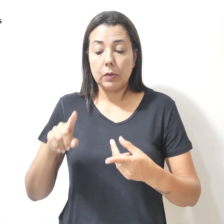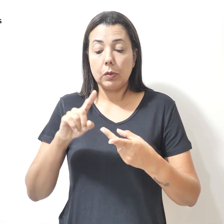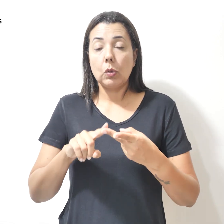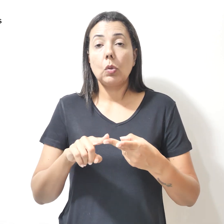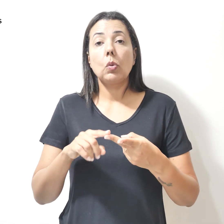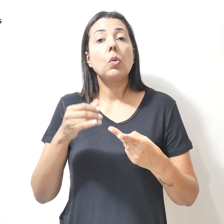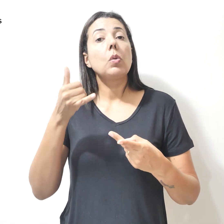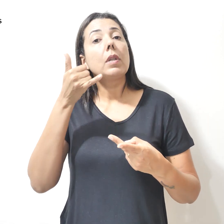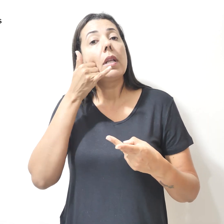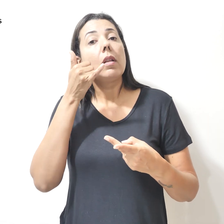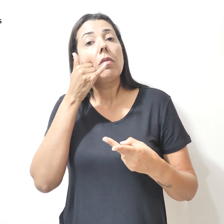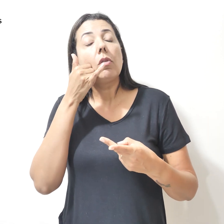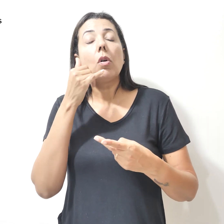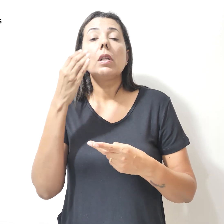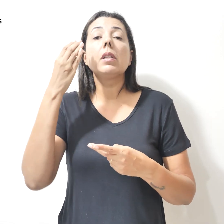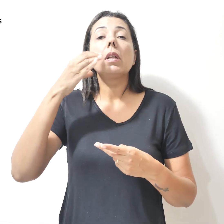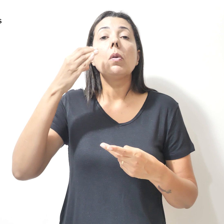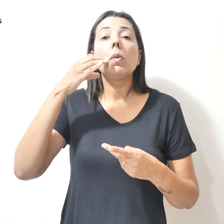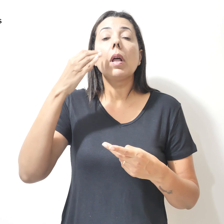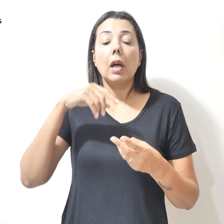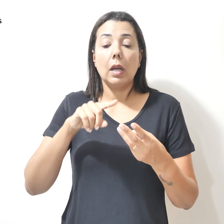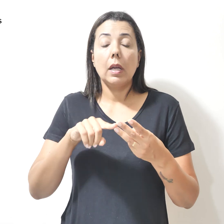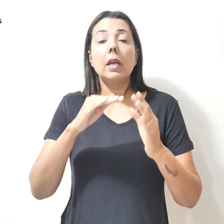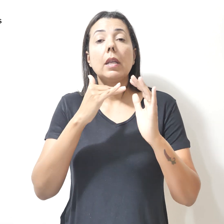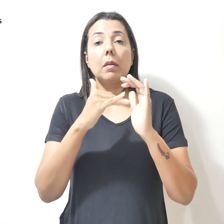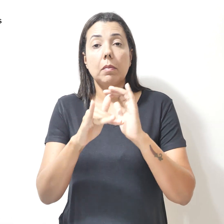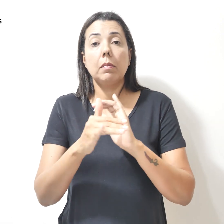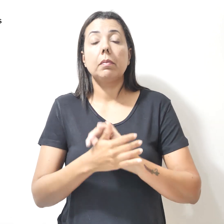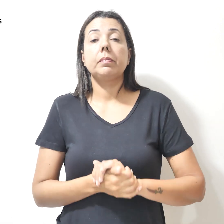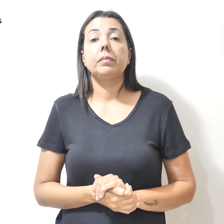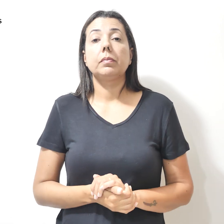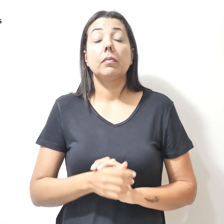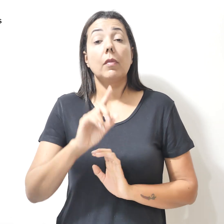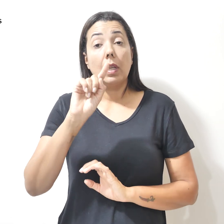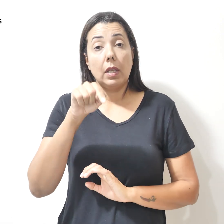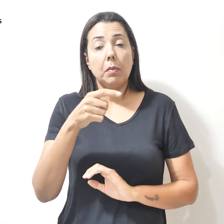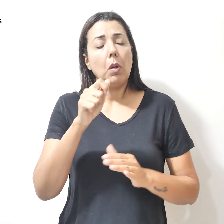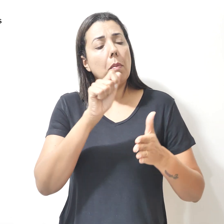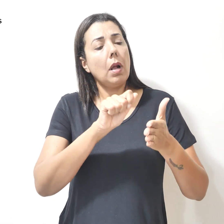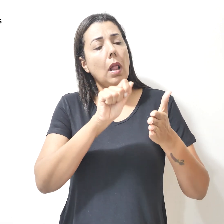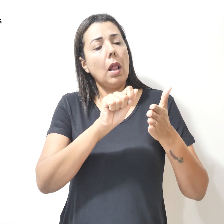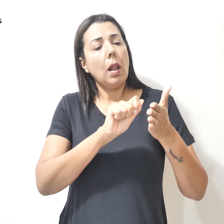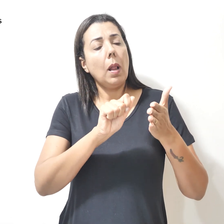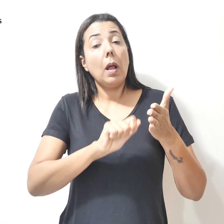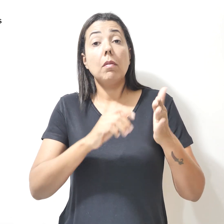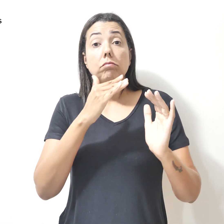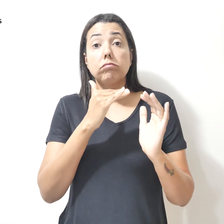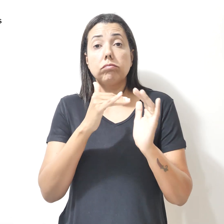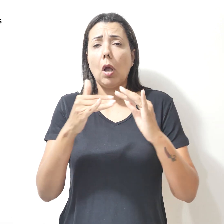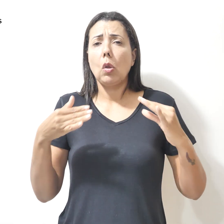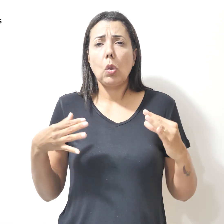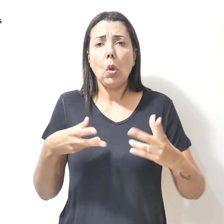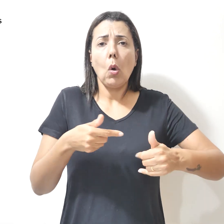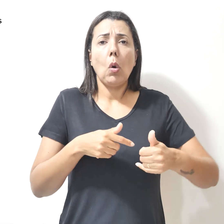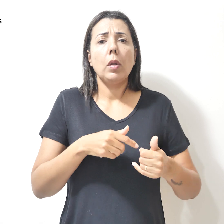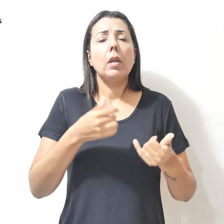do telefone celular e e-mail. Após preencher e enviar todas as informações,